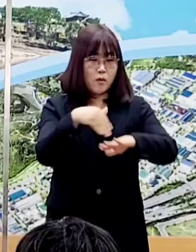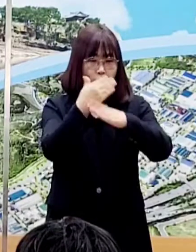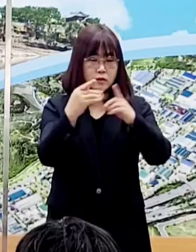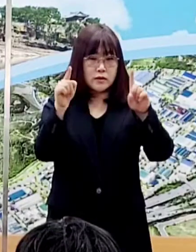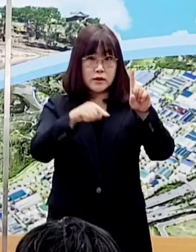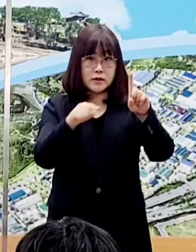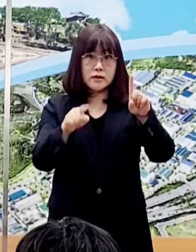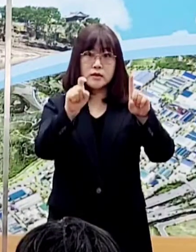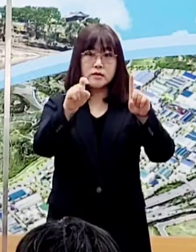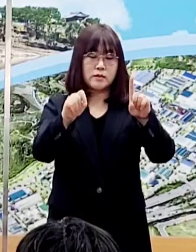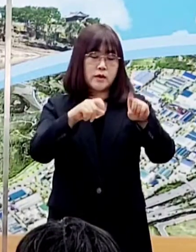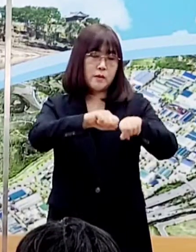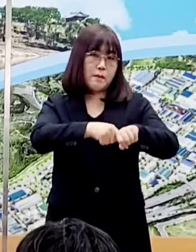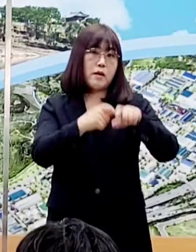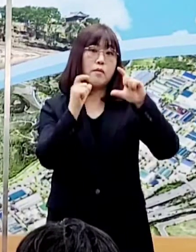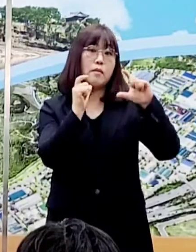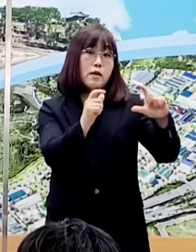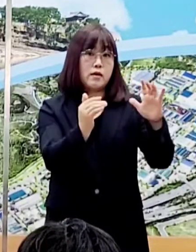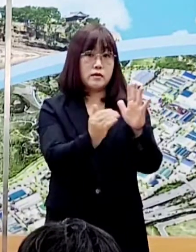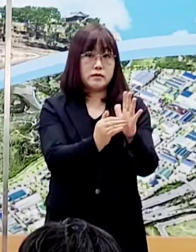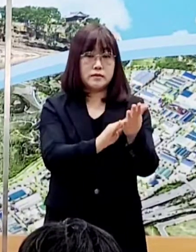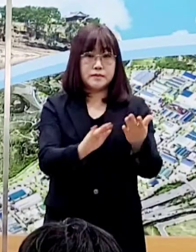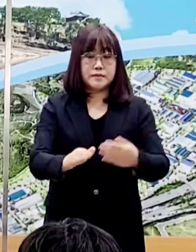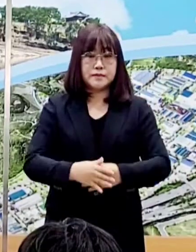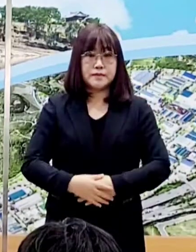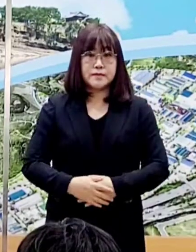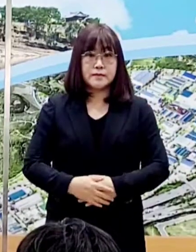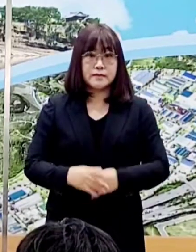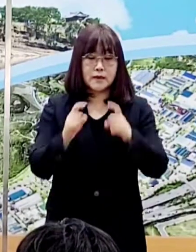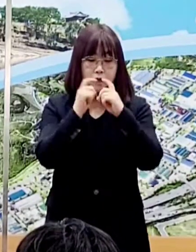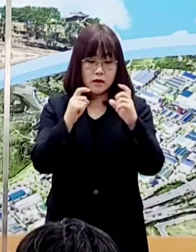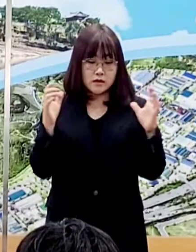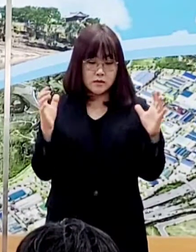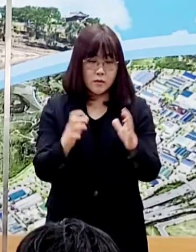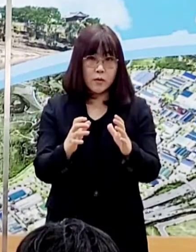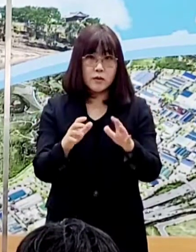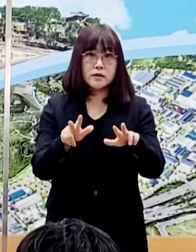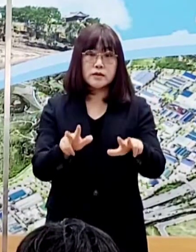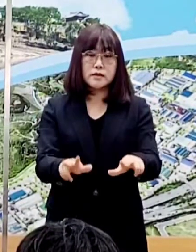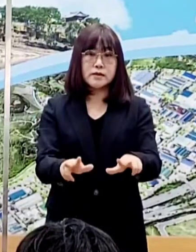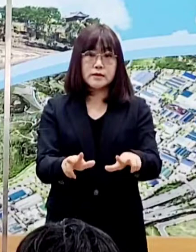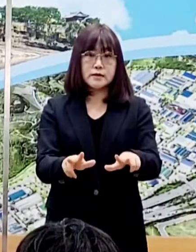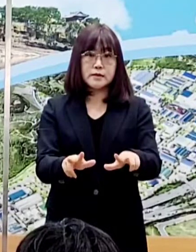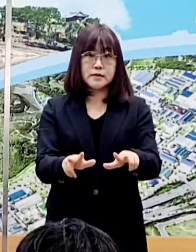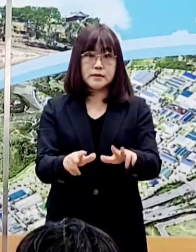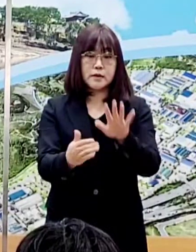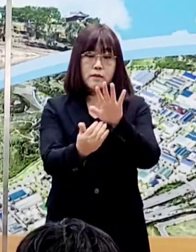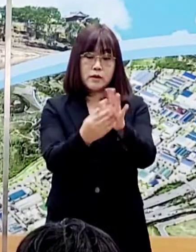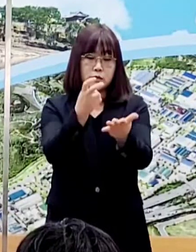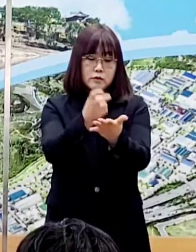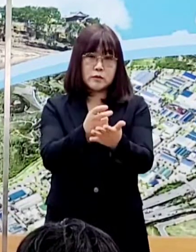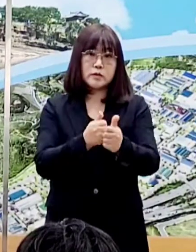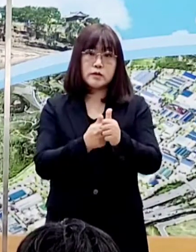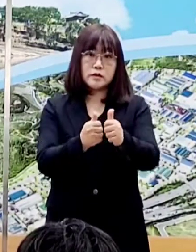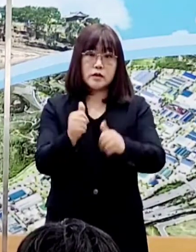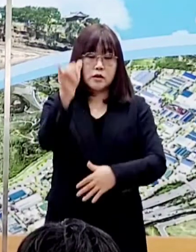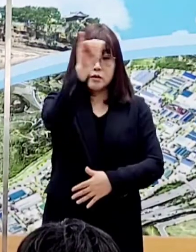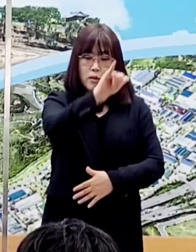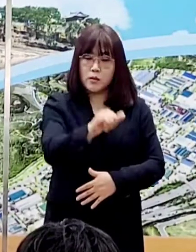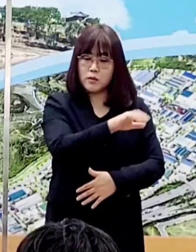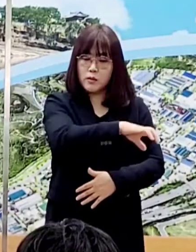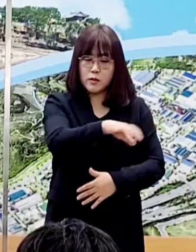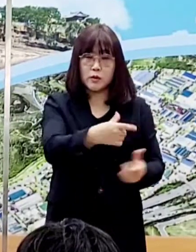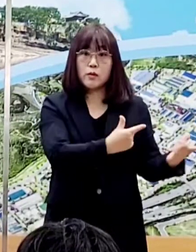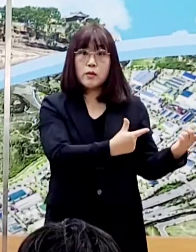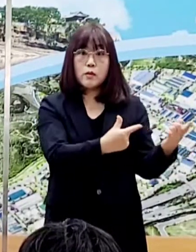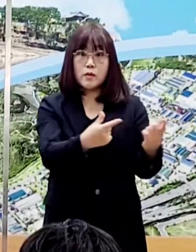대하여 1인당 10만 원의 과태료를 부과하겠습니다. 사적 모임은 현행 방역수칙에 따라 전국 어디서나